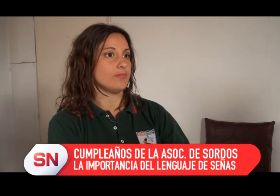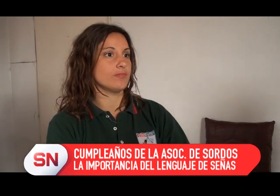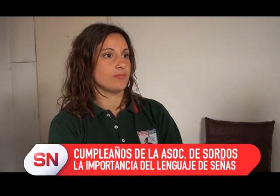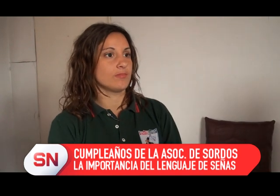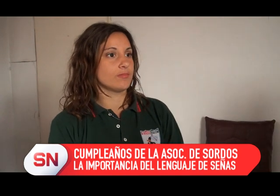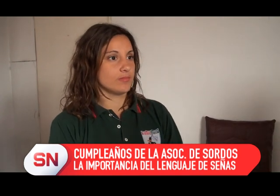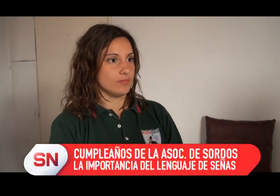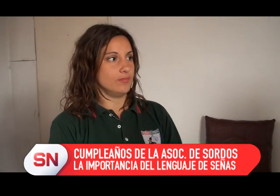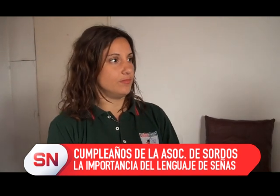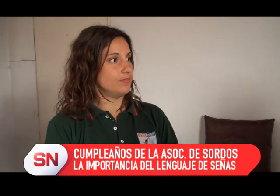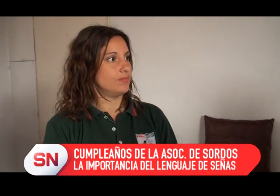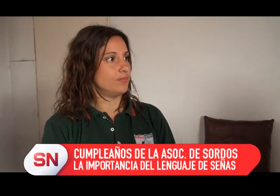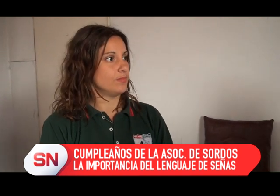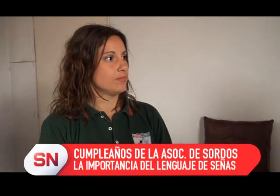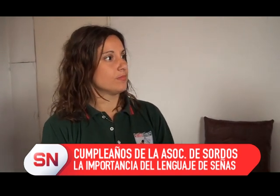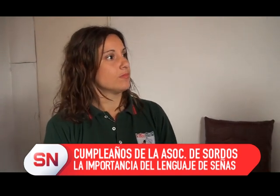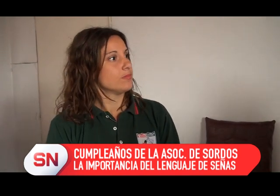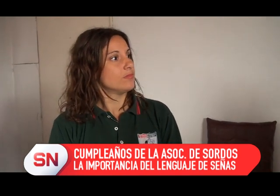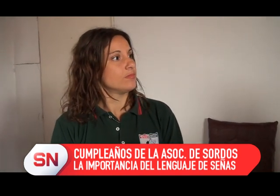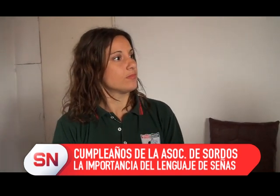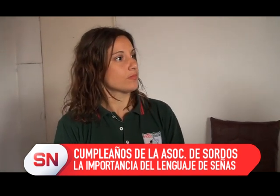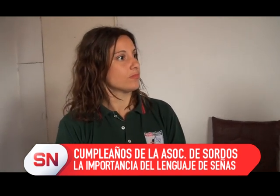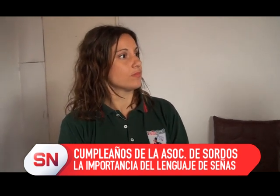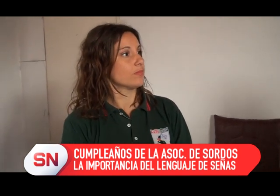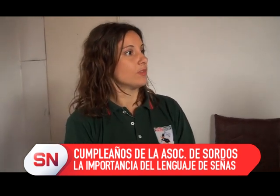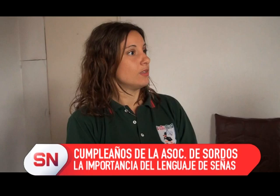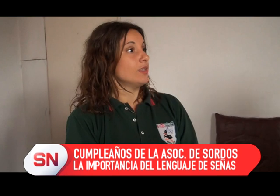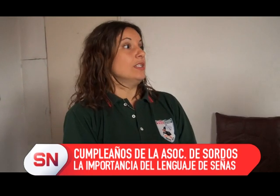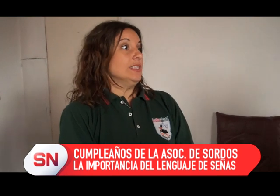misma manera. ¿Cómo colaboro con la asociación de sordos si quiero hacerlo?